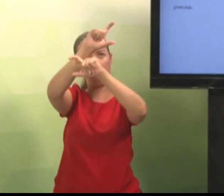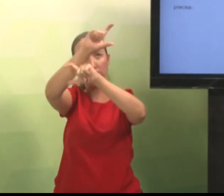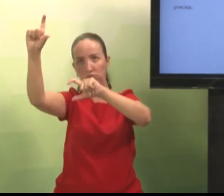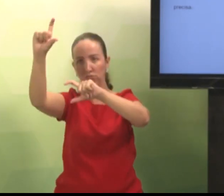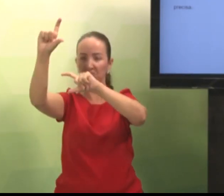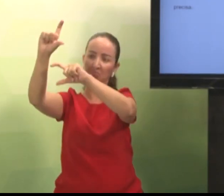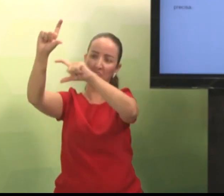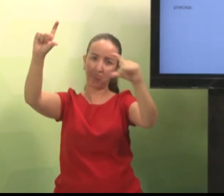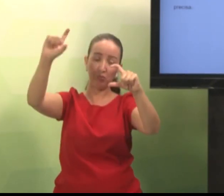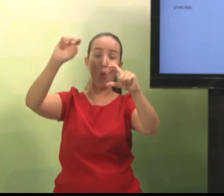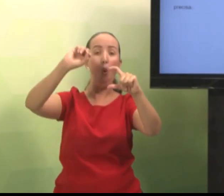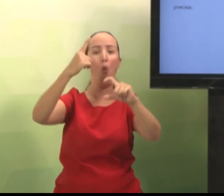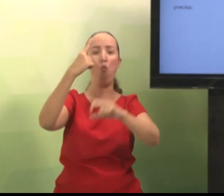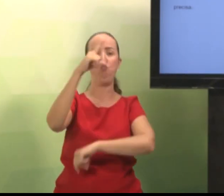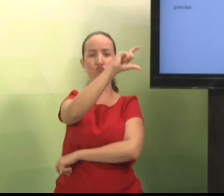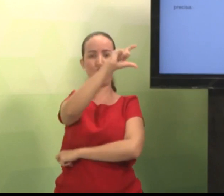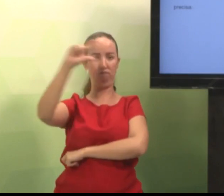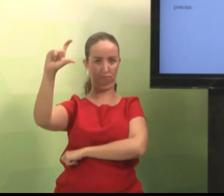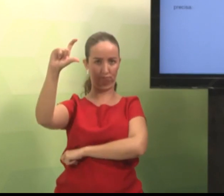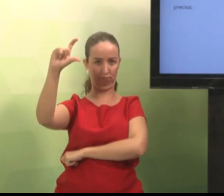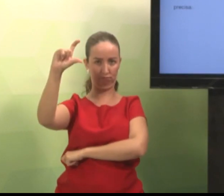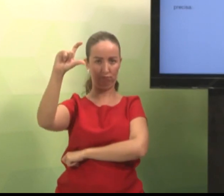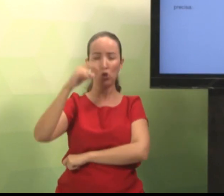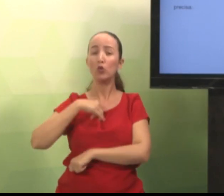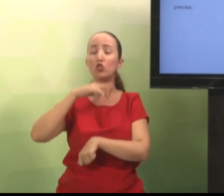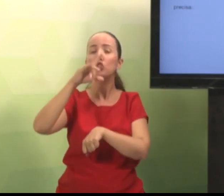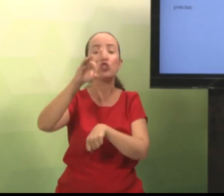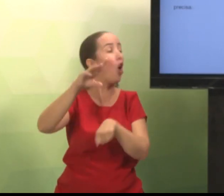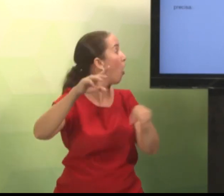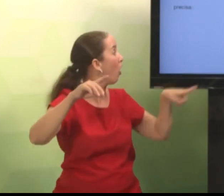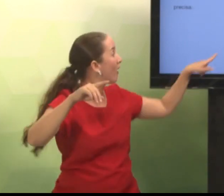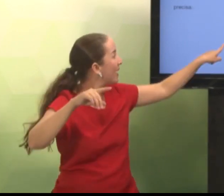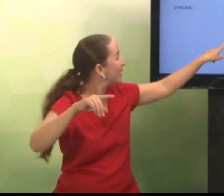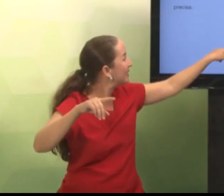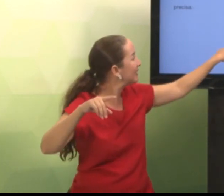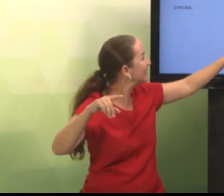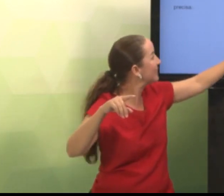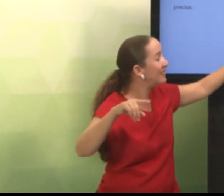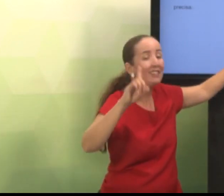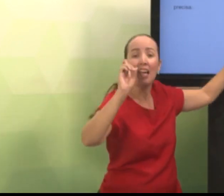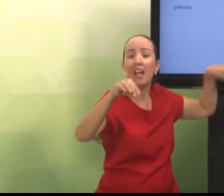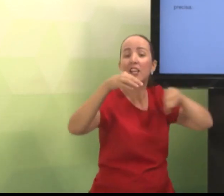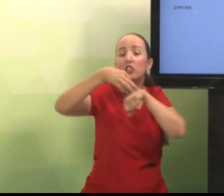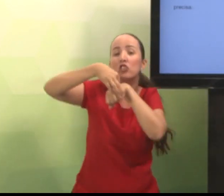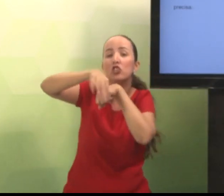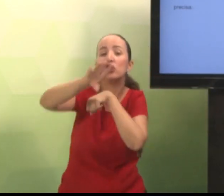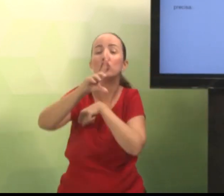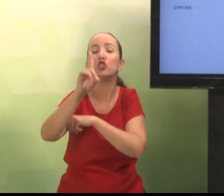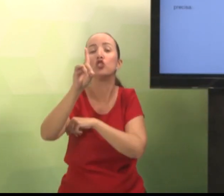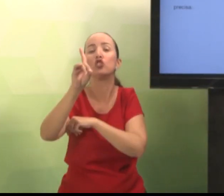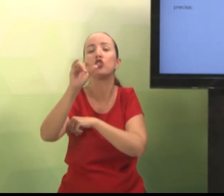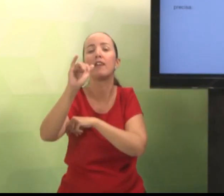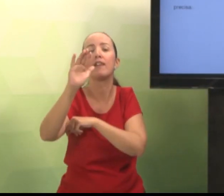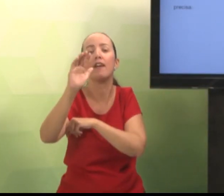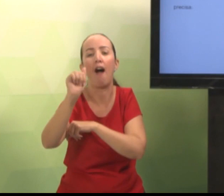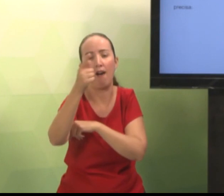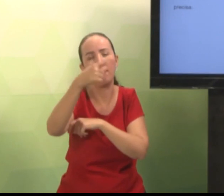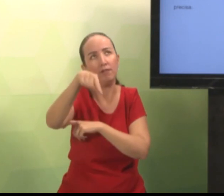em dois parágrafos ou mesmo em um. Então, veja. Então, aqui eu vou colocando